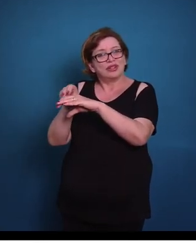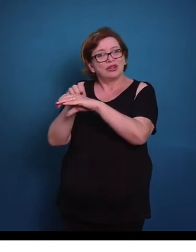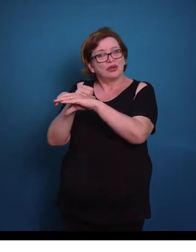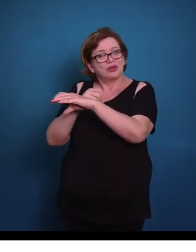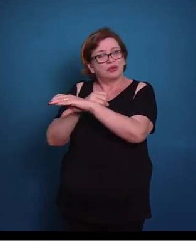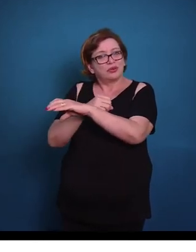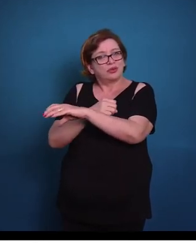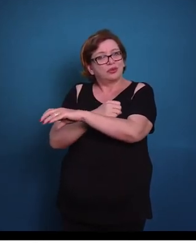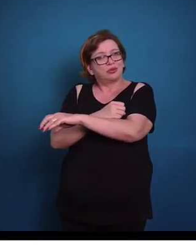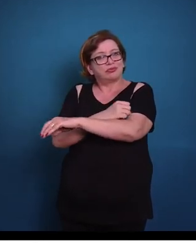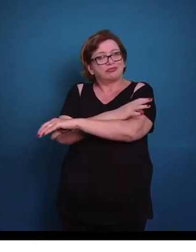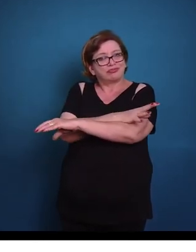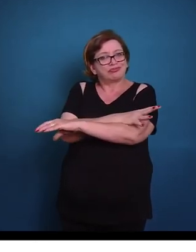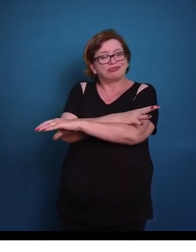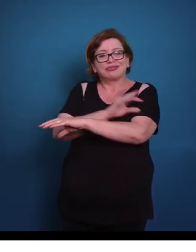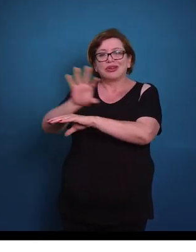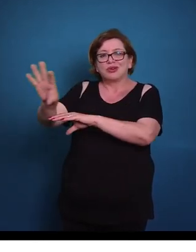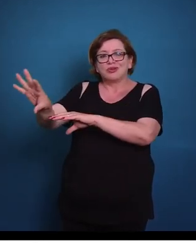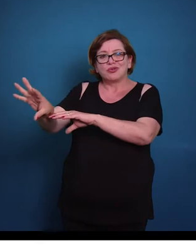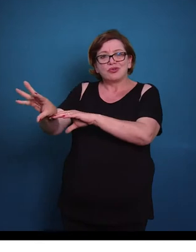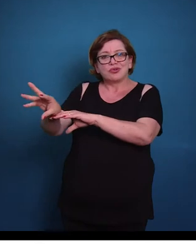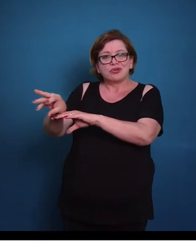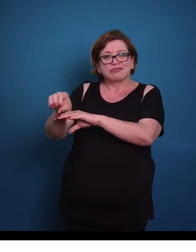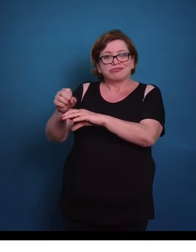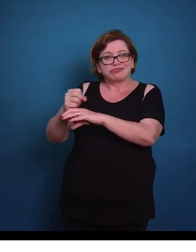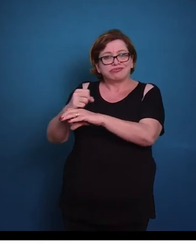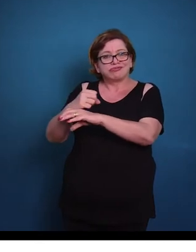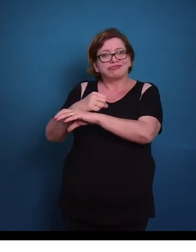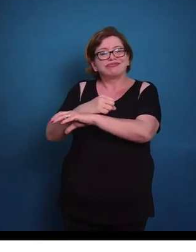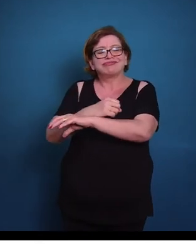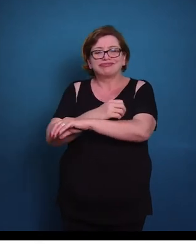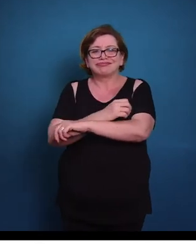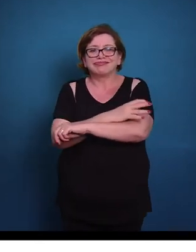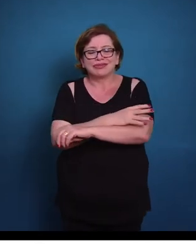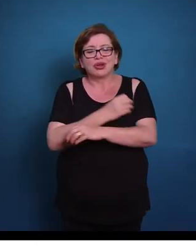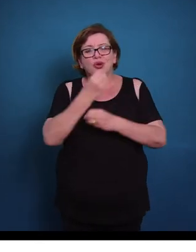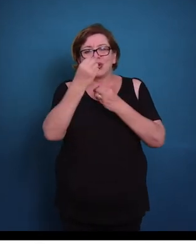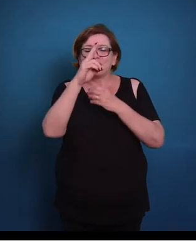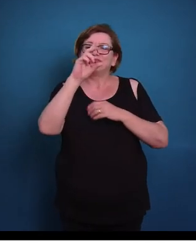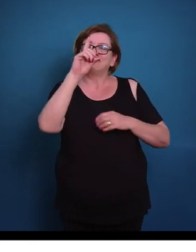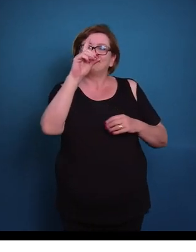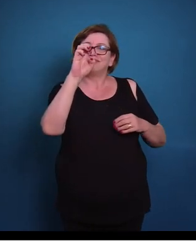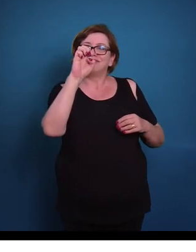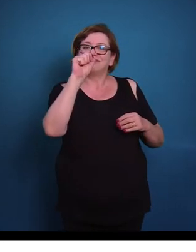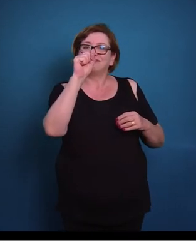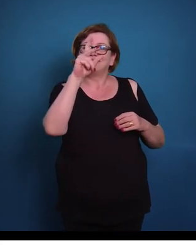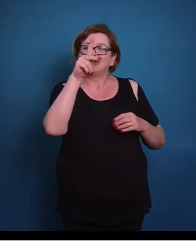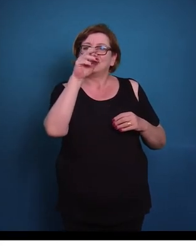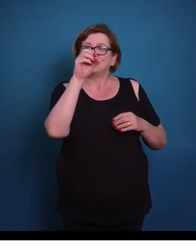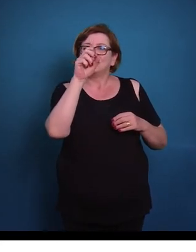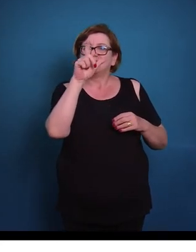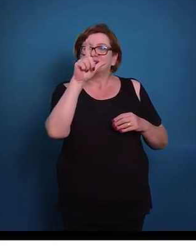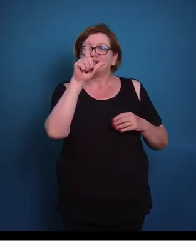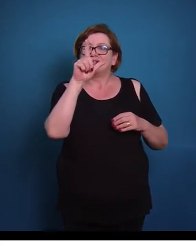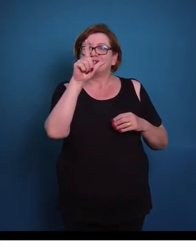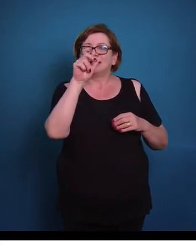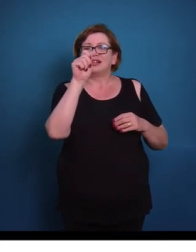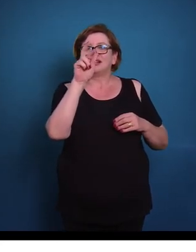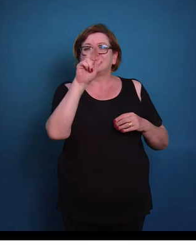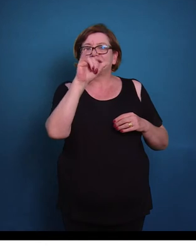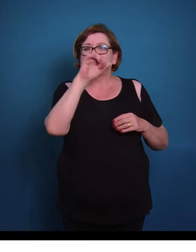o impulso nervoso, ou no caso, vai despolarizar a célula. E isso ocorre através da liberação de